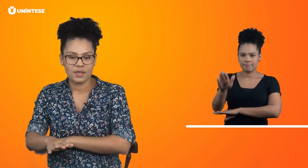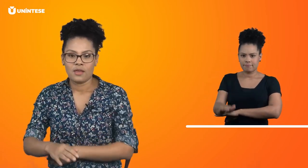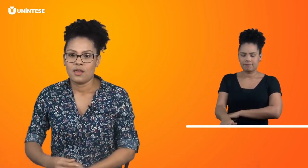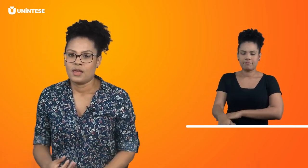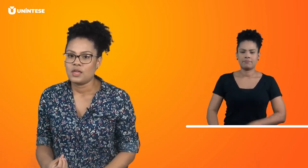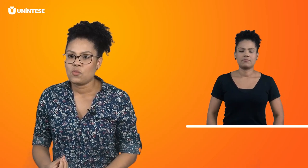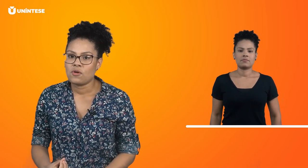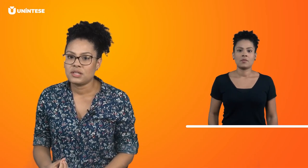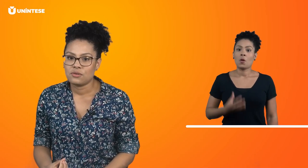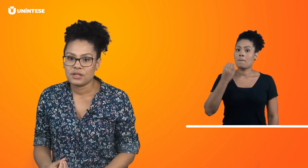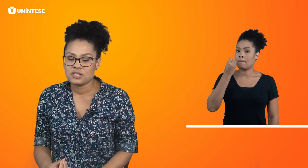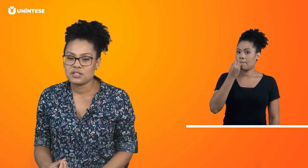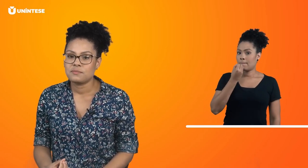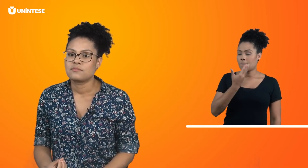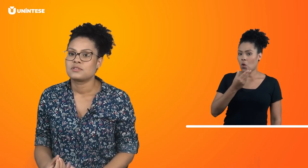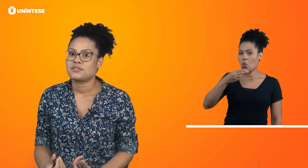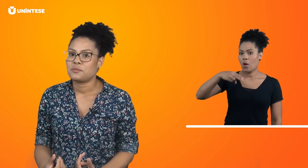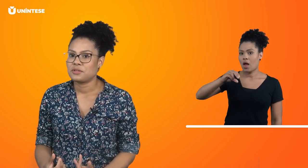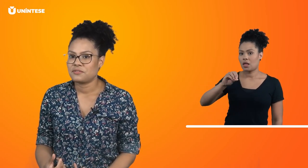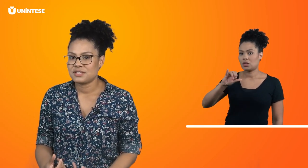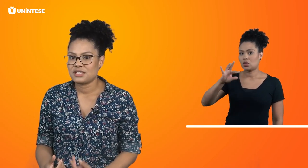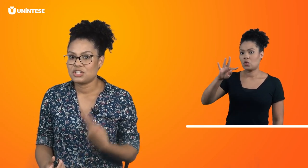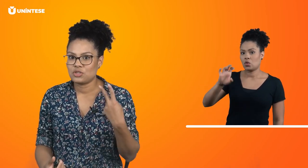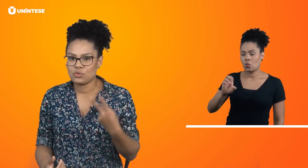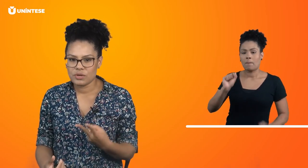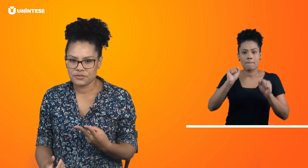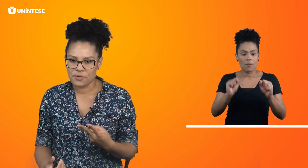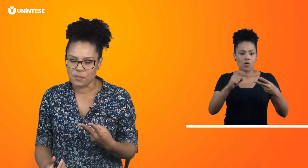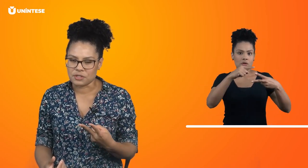E o boa noite, você vai poder fazer de duas formas.